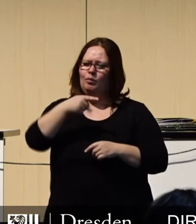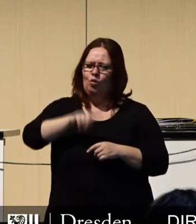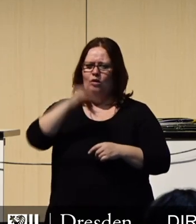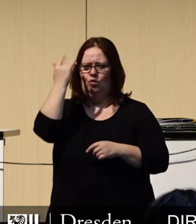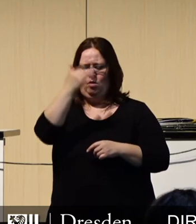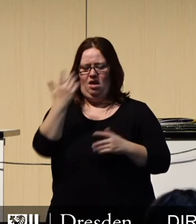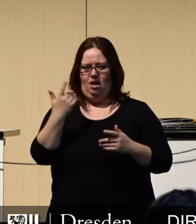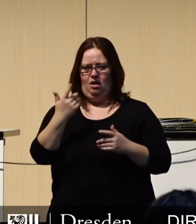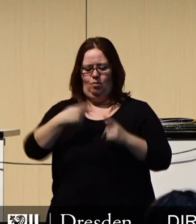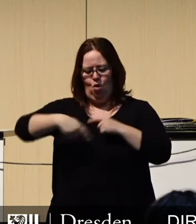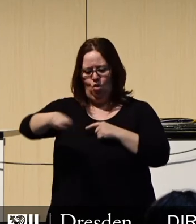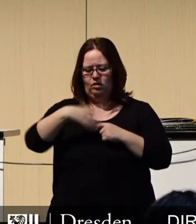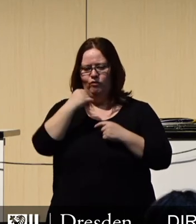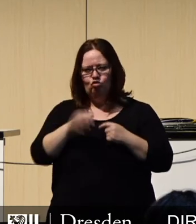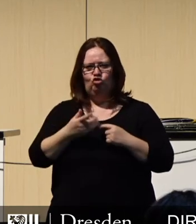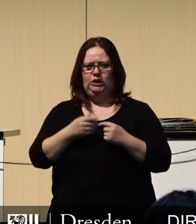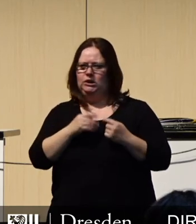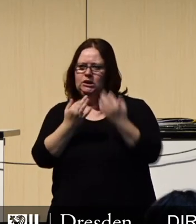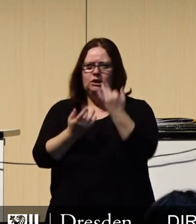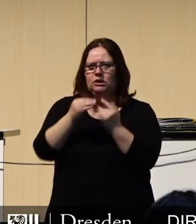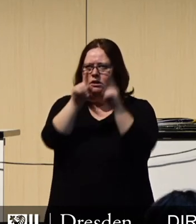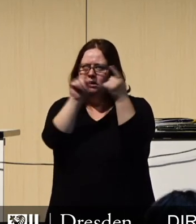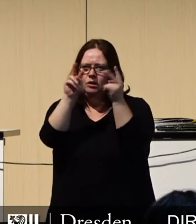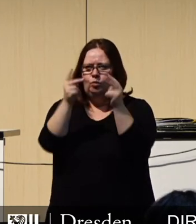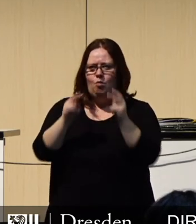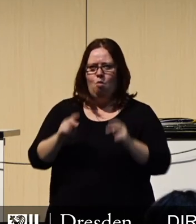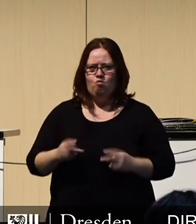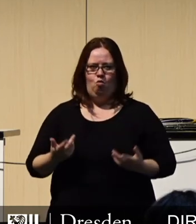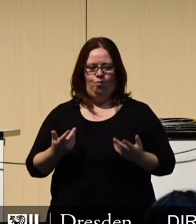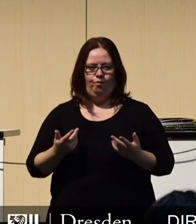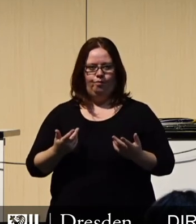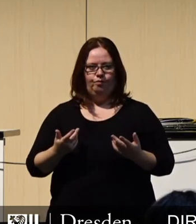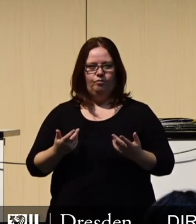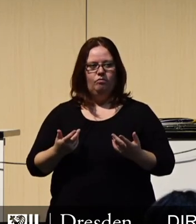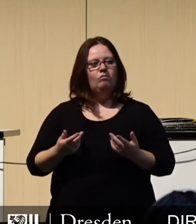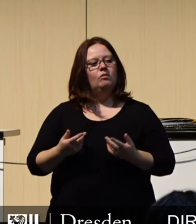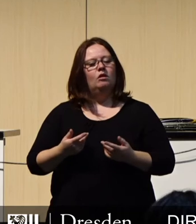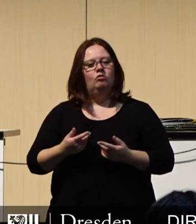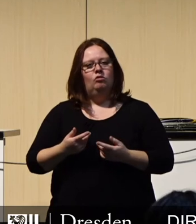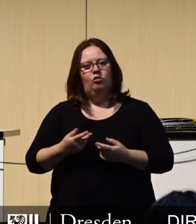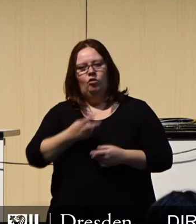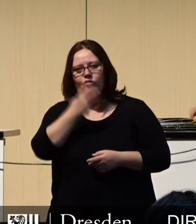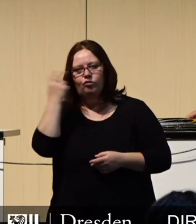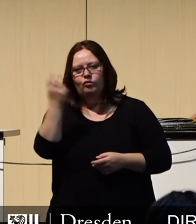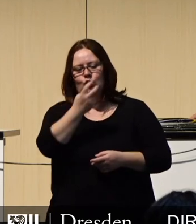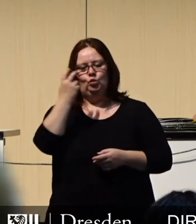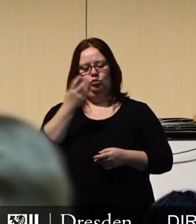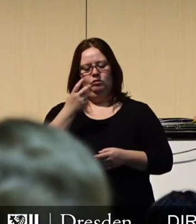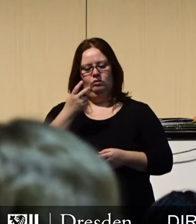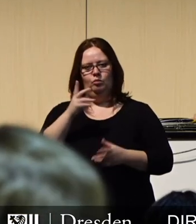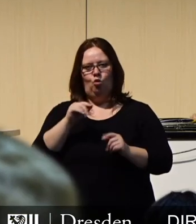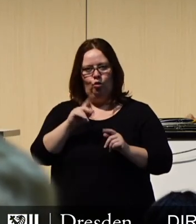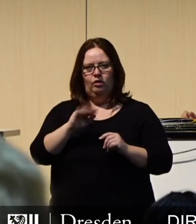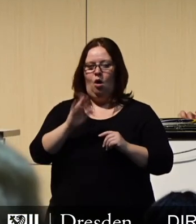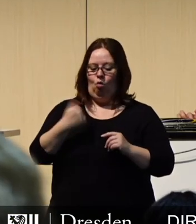um das nun vorliegende Zahlenwerk gerungen. Wir haben dabei versucht, einen Weg zu gehen, das ermöglicht, die